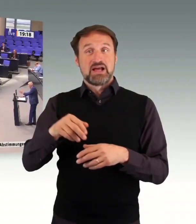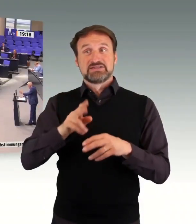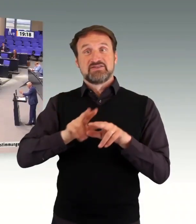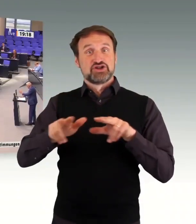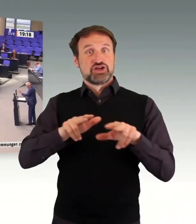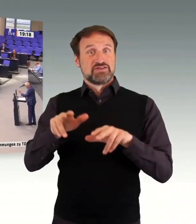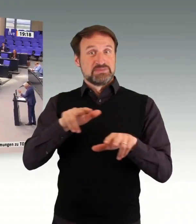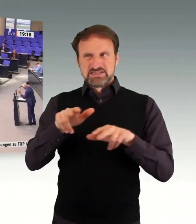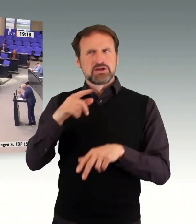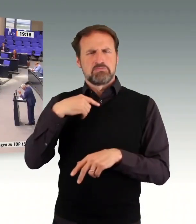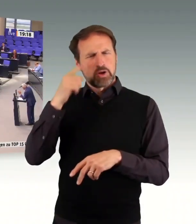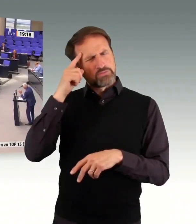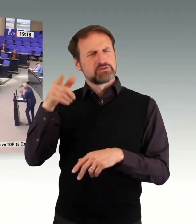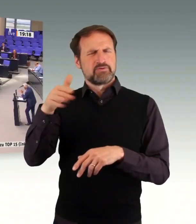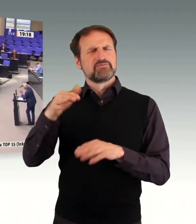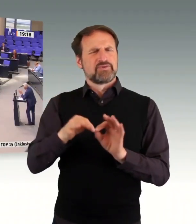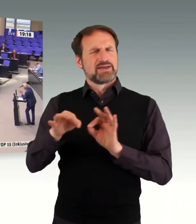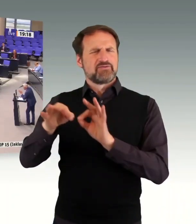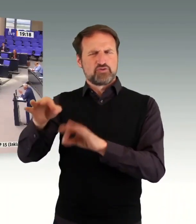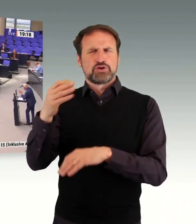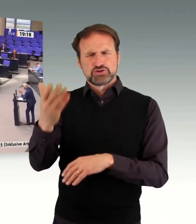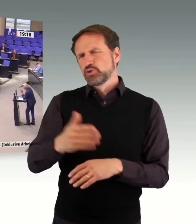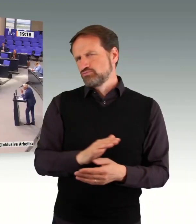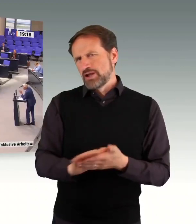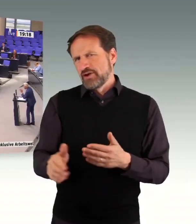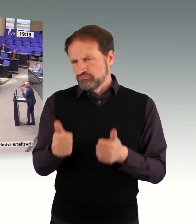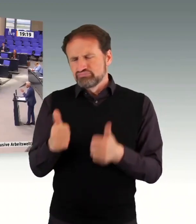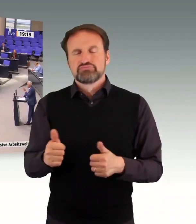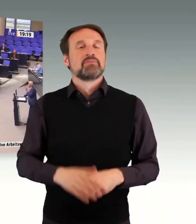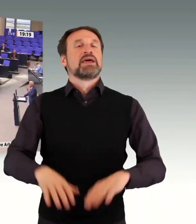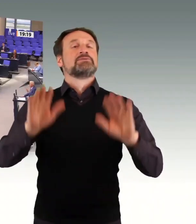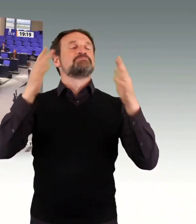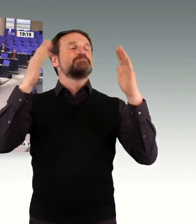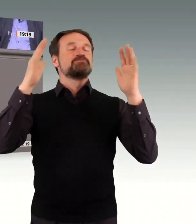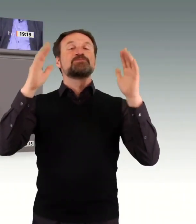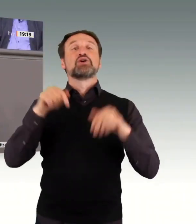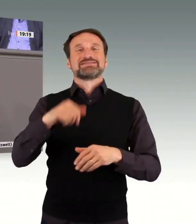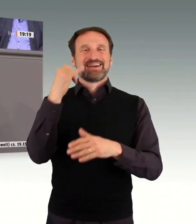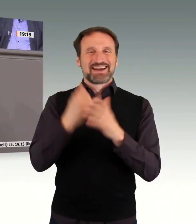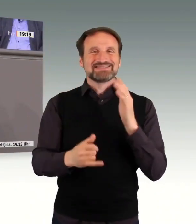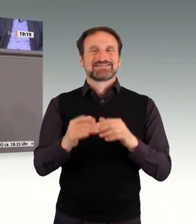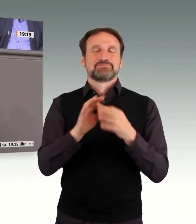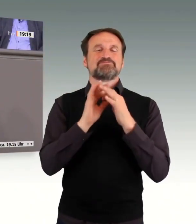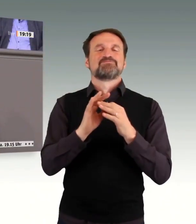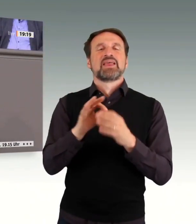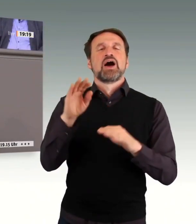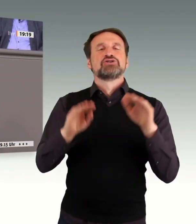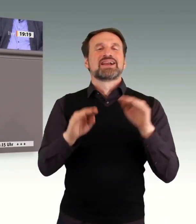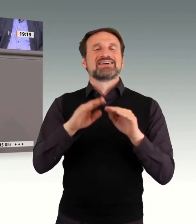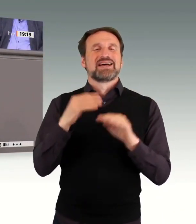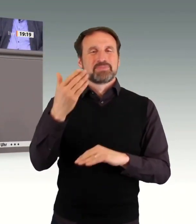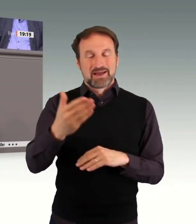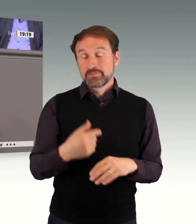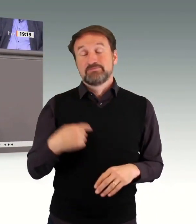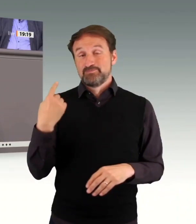Und jetzt noch ein Letztes zur Ausgleichsabgabe. Wir wollen, dass das Geld, was am ersten